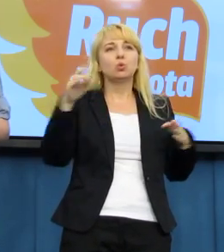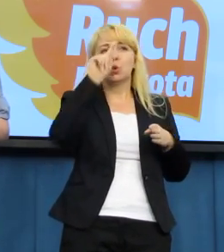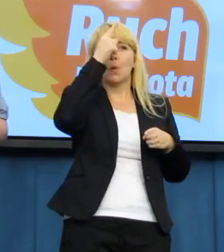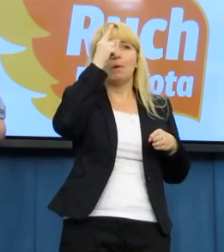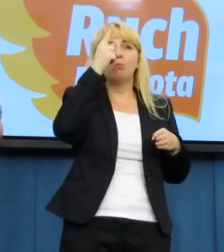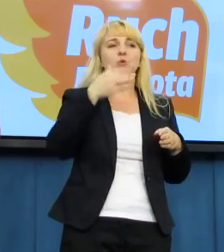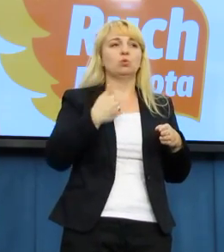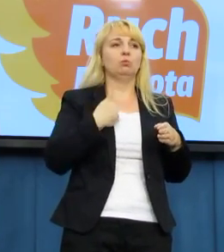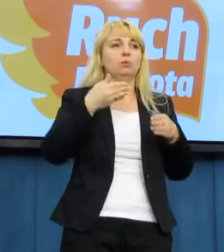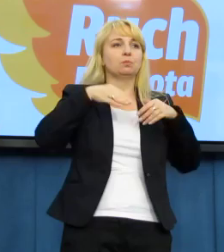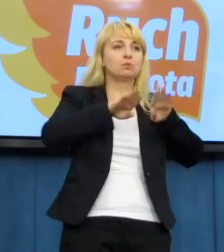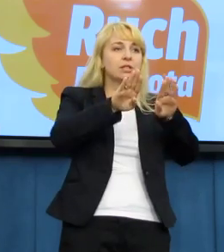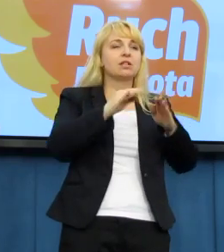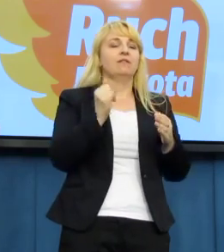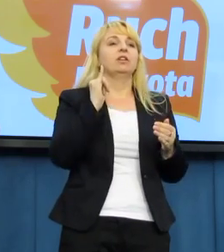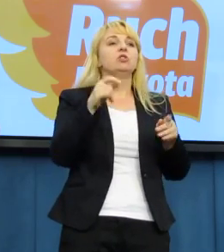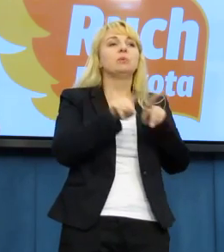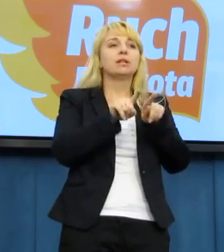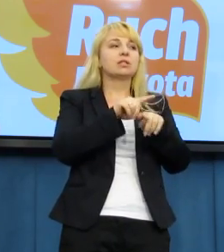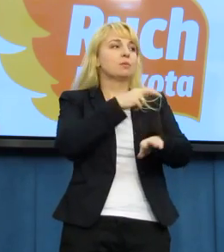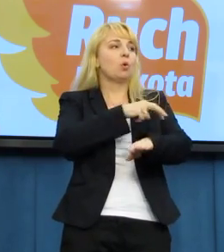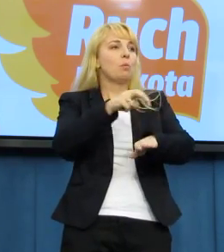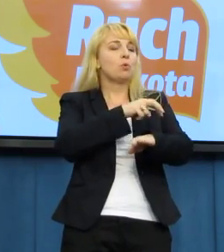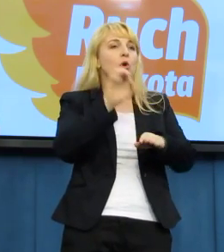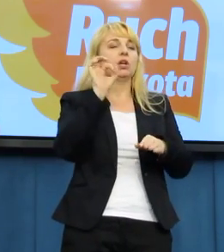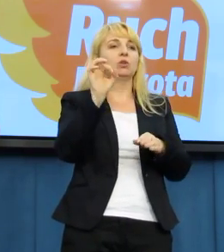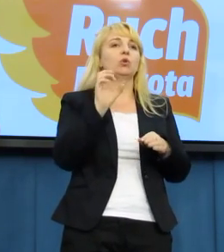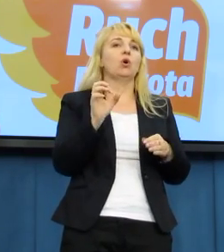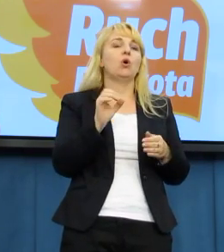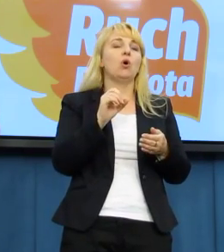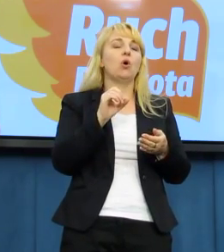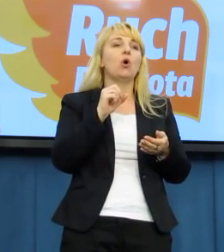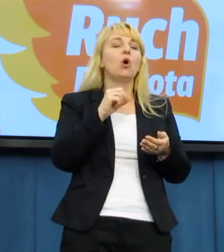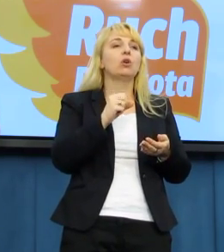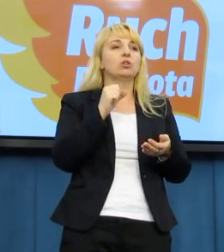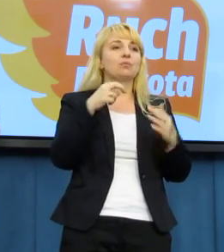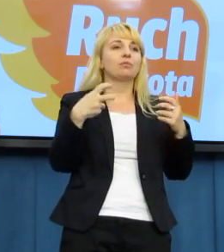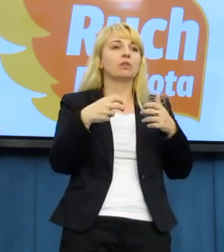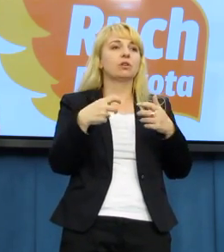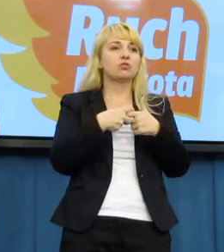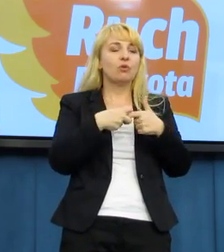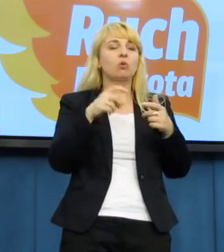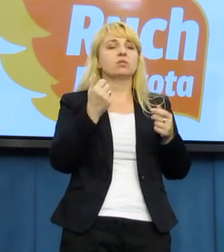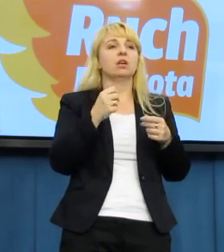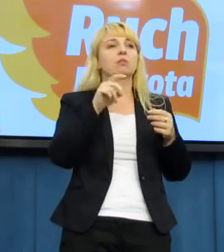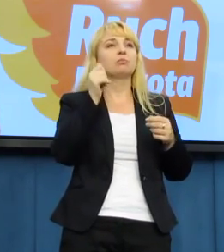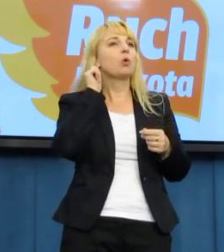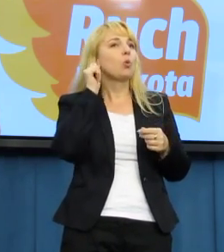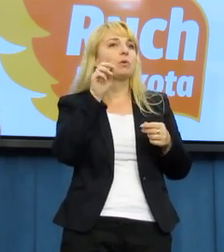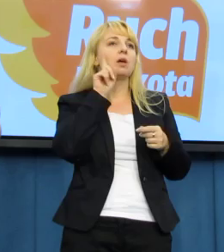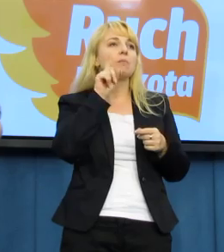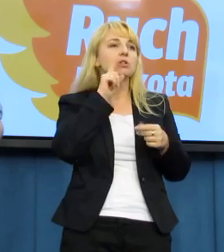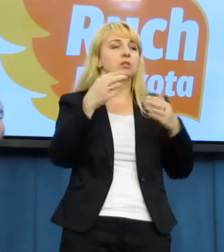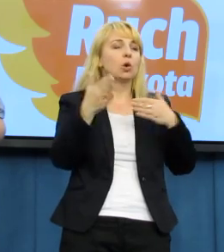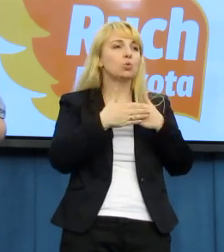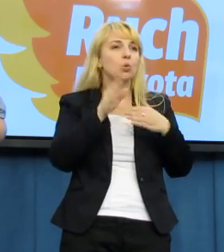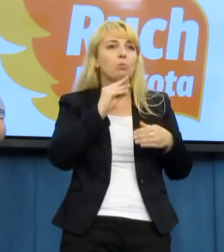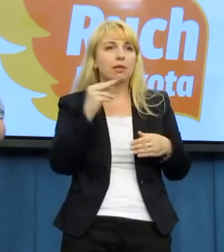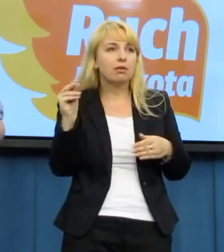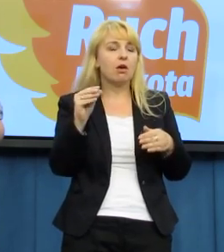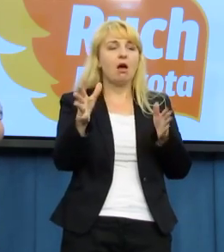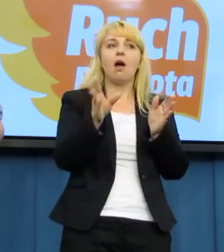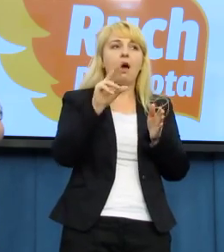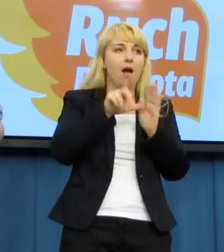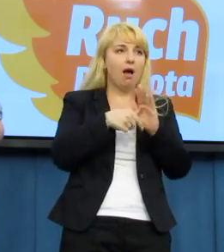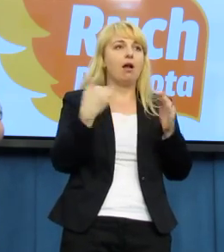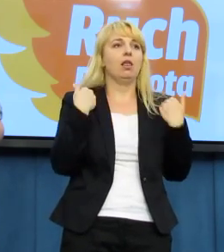zaprezentowanych, m.in. projekt ustawy o związkach partnerskich, projekt ustawy o penalizacji przestępstw motywowanych